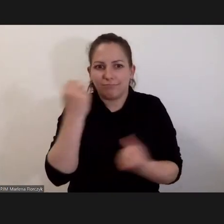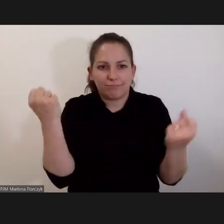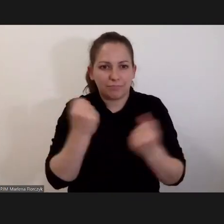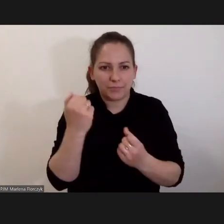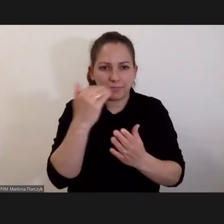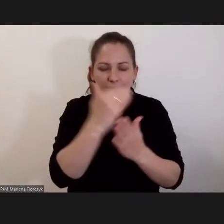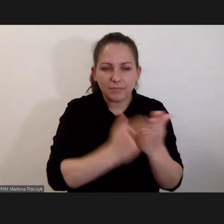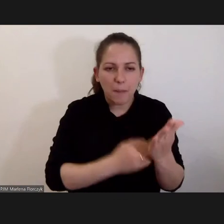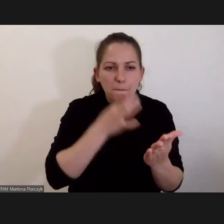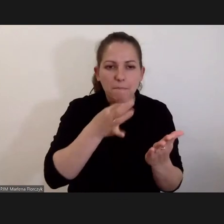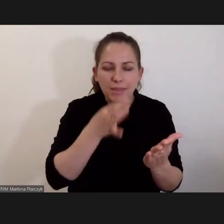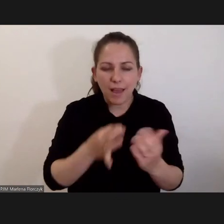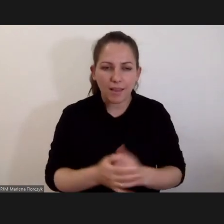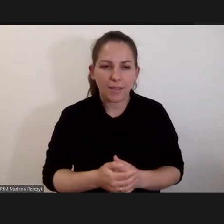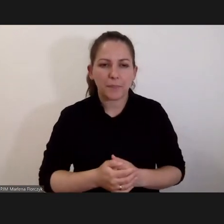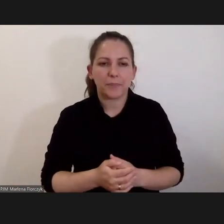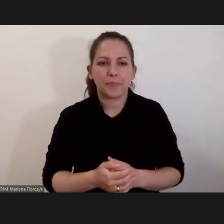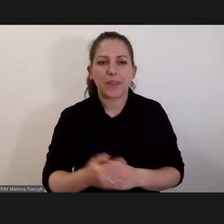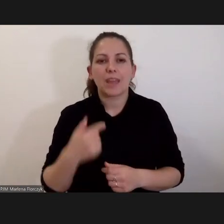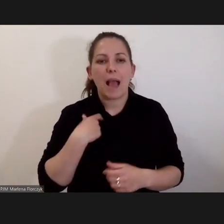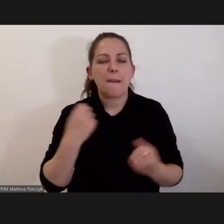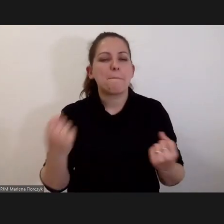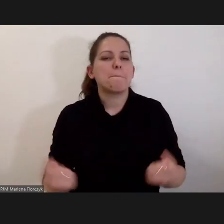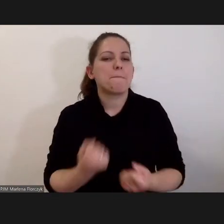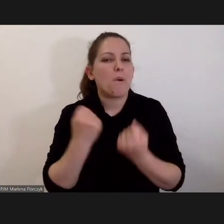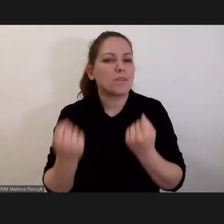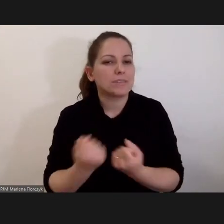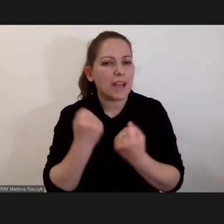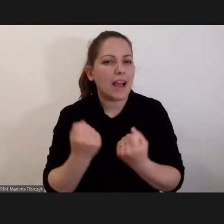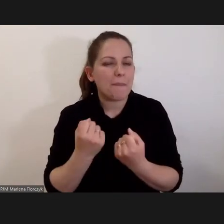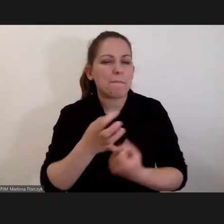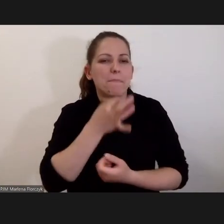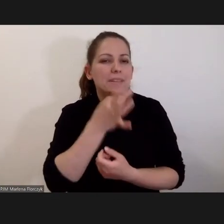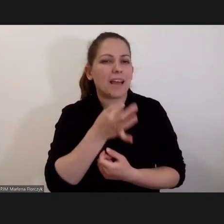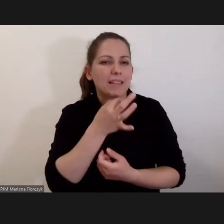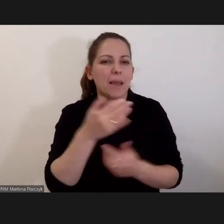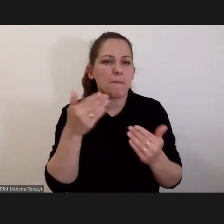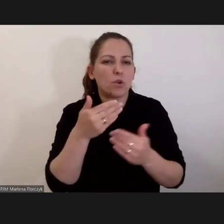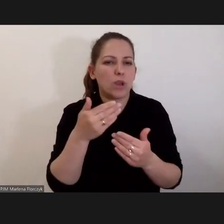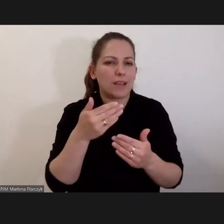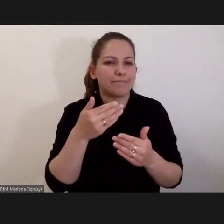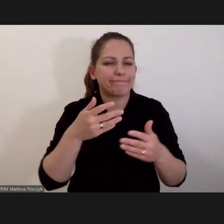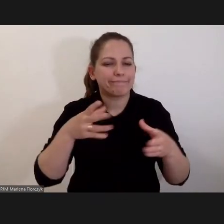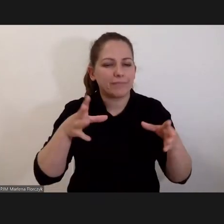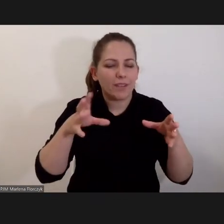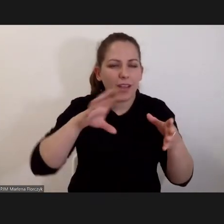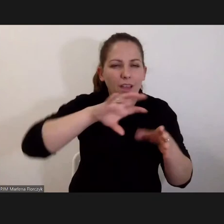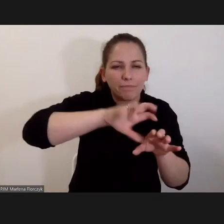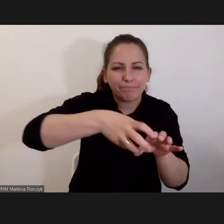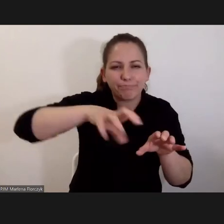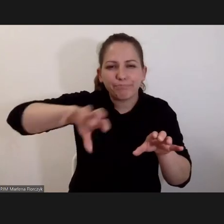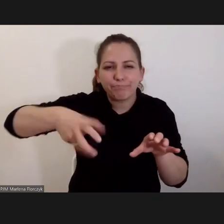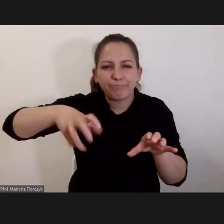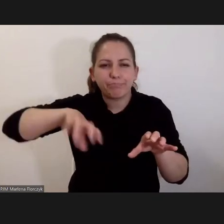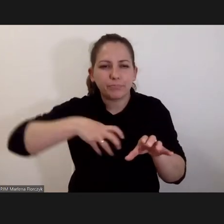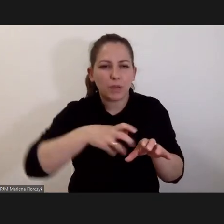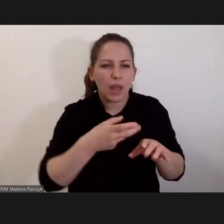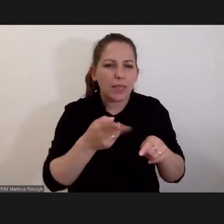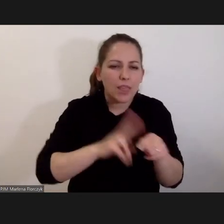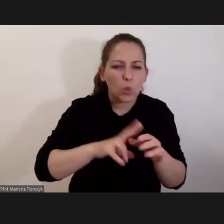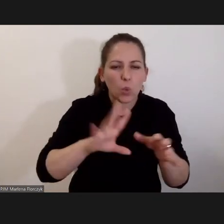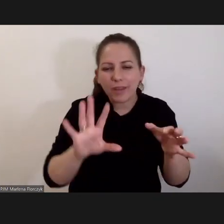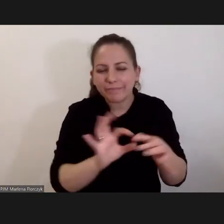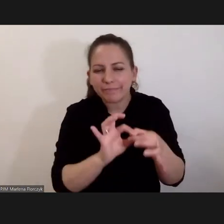pytań. Ja postaram się te pytania trochę zblokować, ponieważ niektóre ze sobą, no